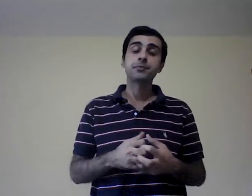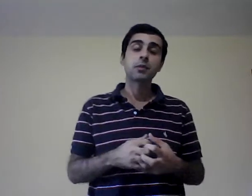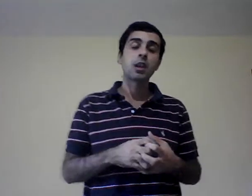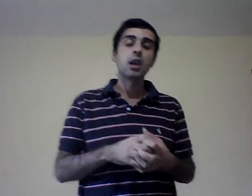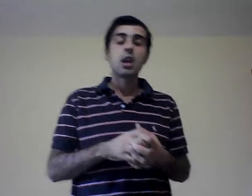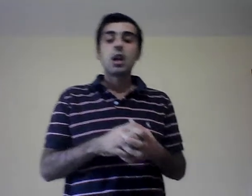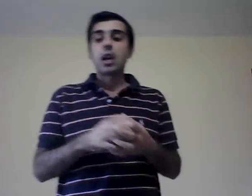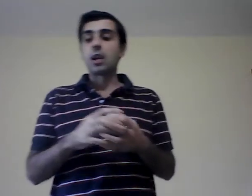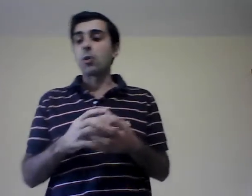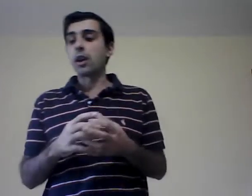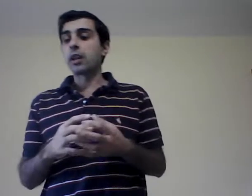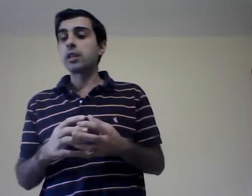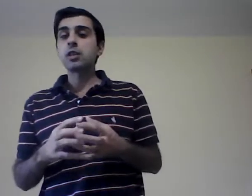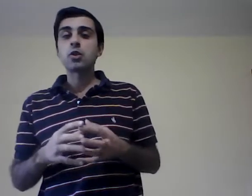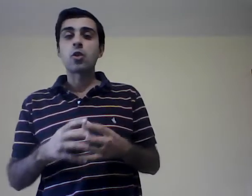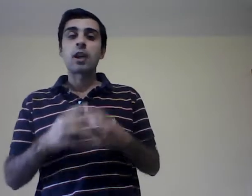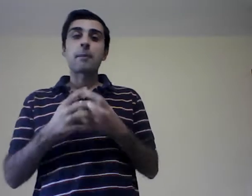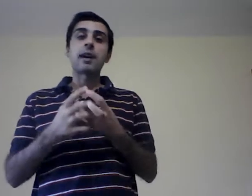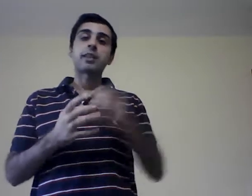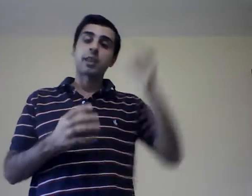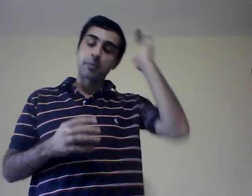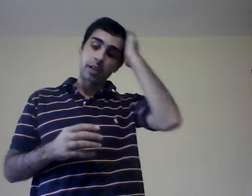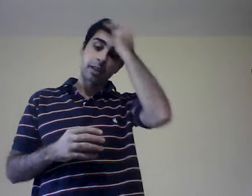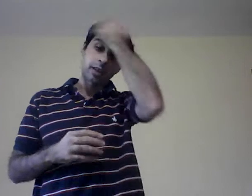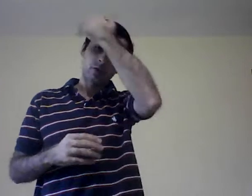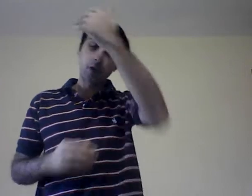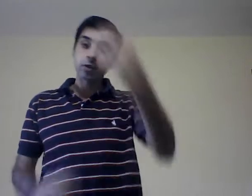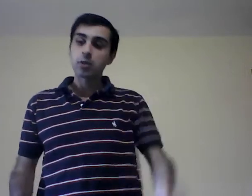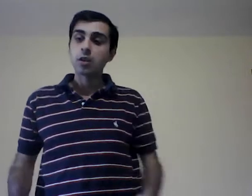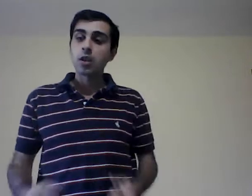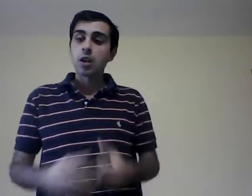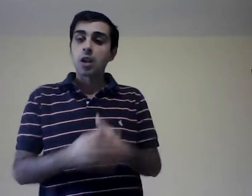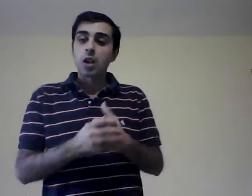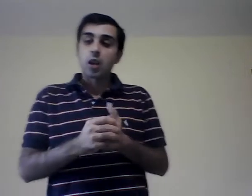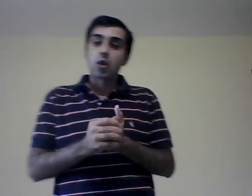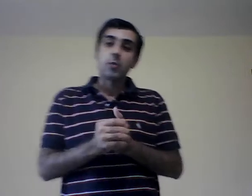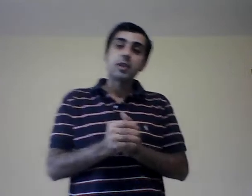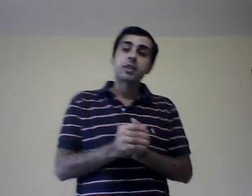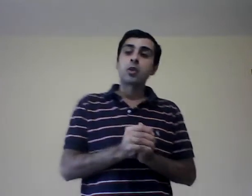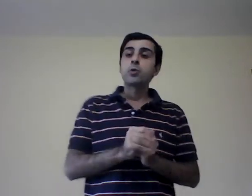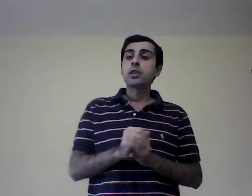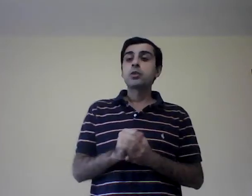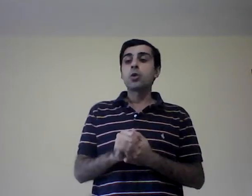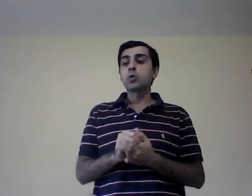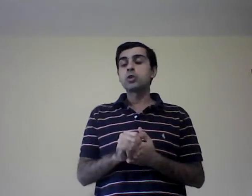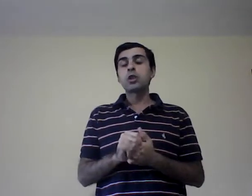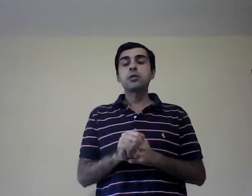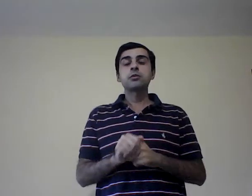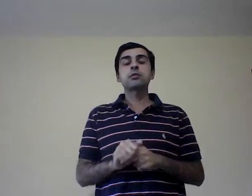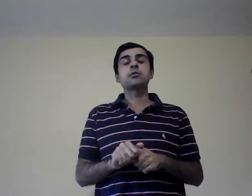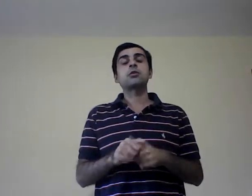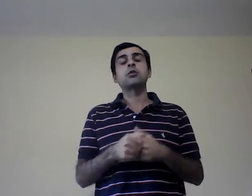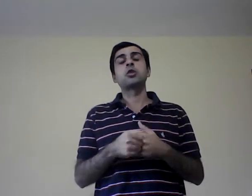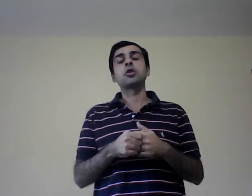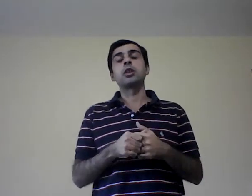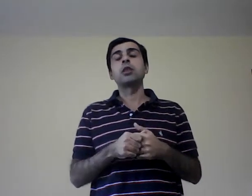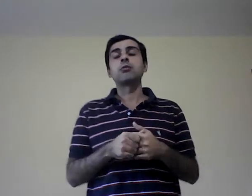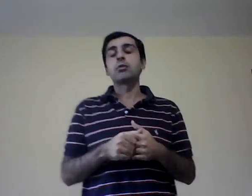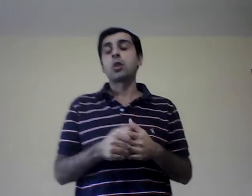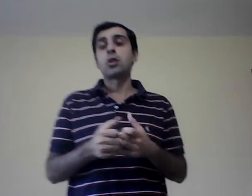El cuadernillo o la parte de administración comienza con una introducción donde creo que lo